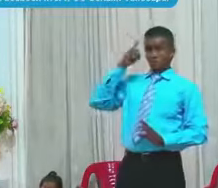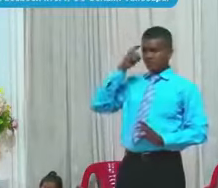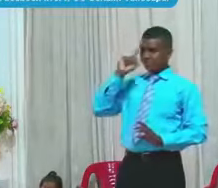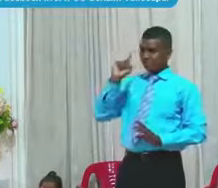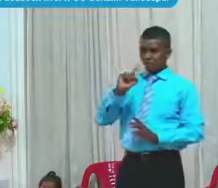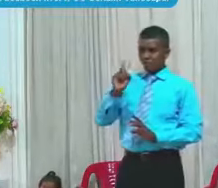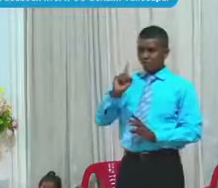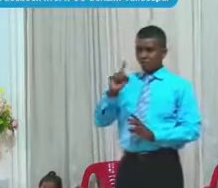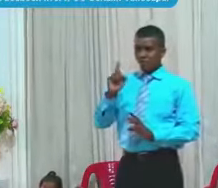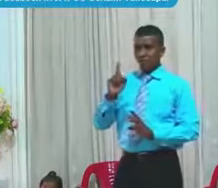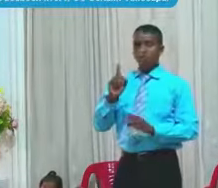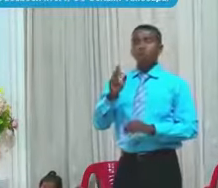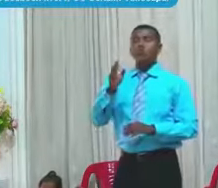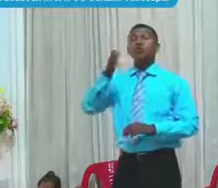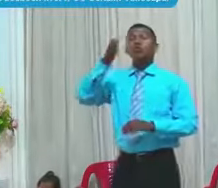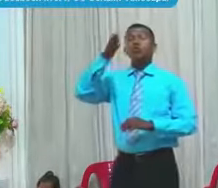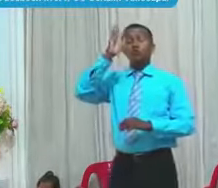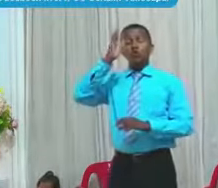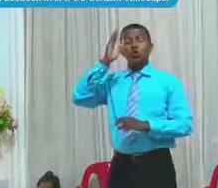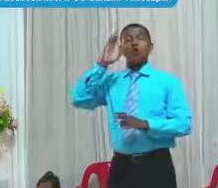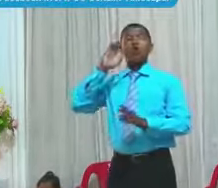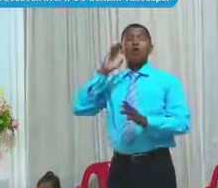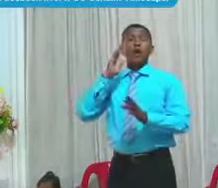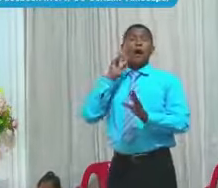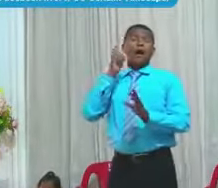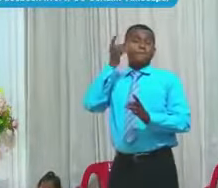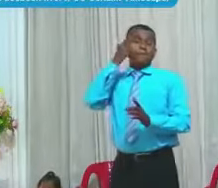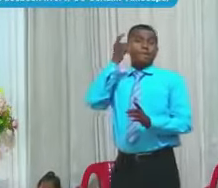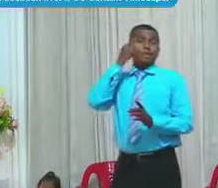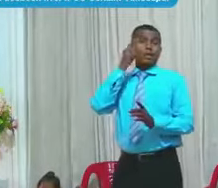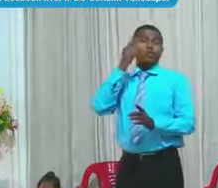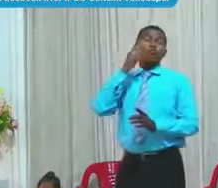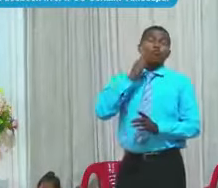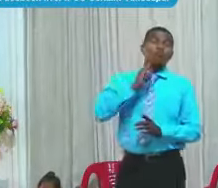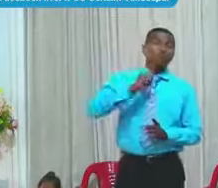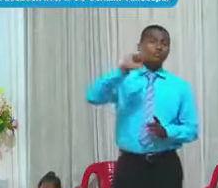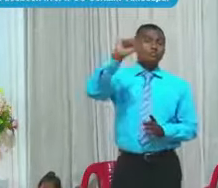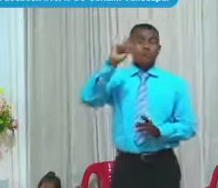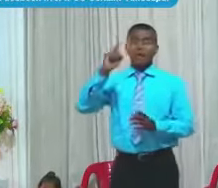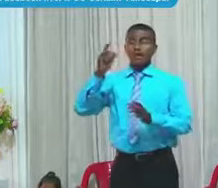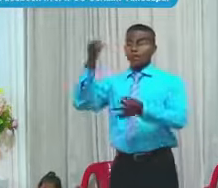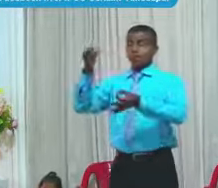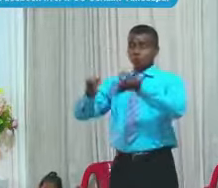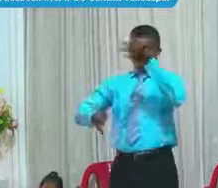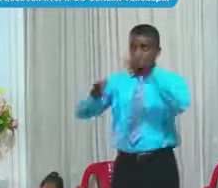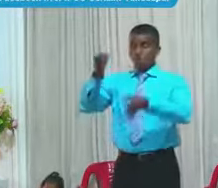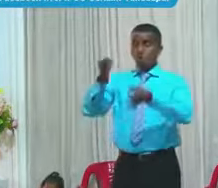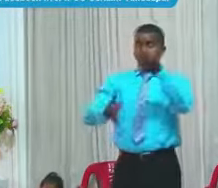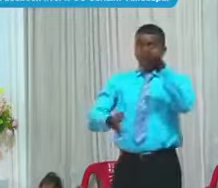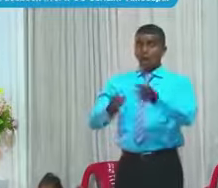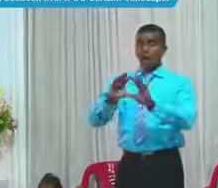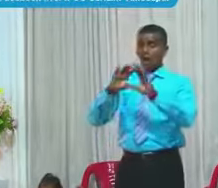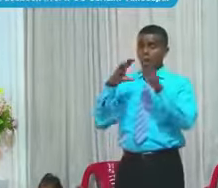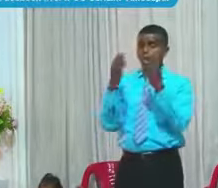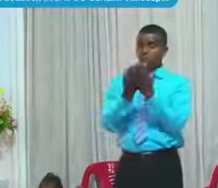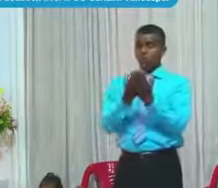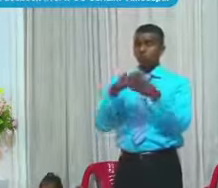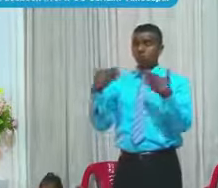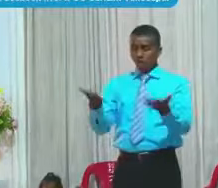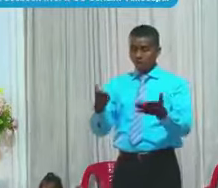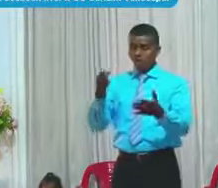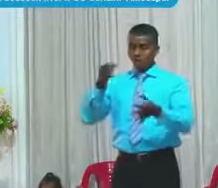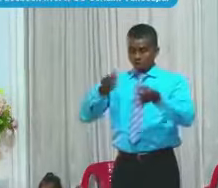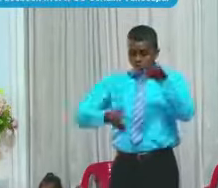Dios Ha establecido Un día En el cual Juzgará Al mundo Con justicia Por medio De aquel varón